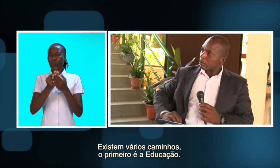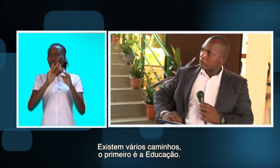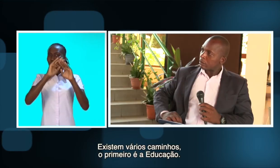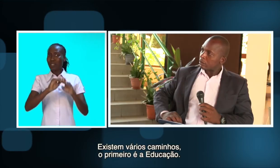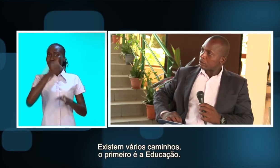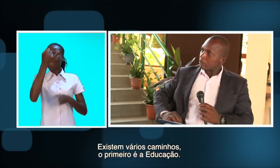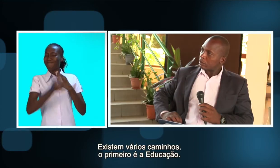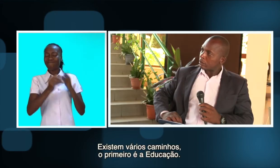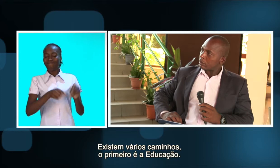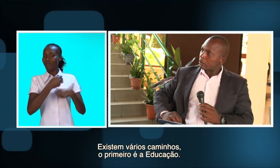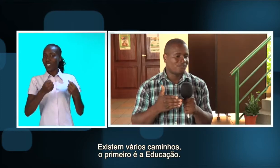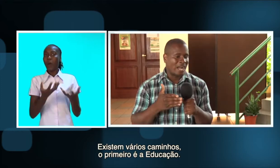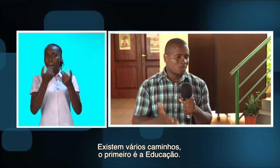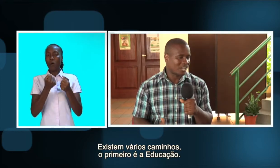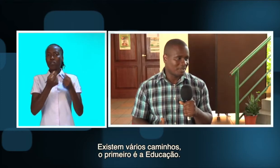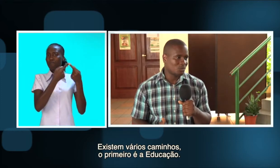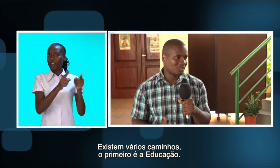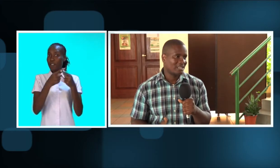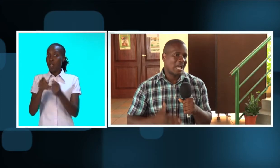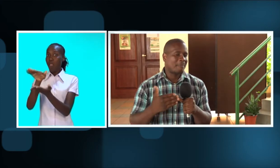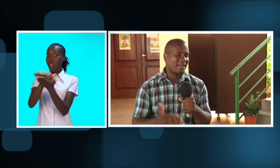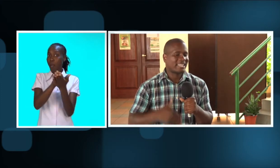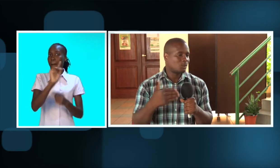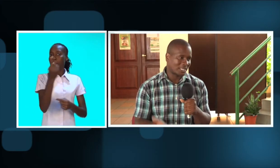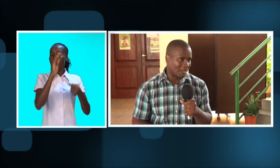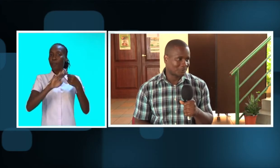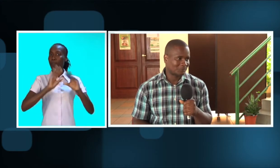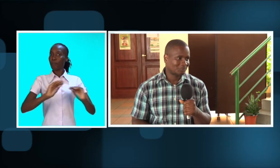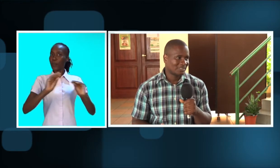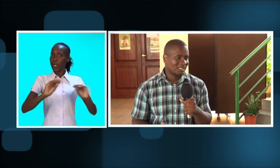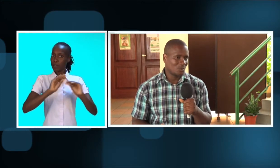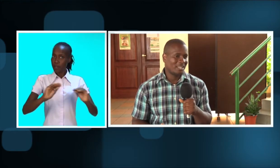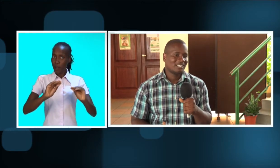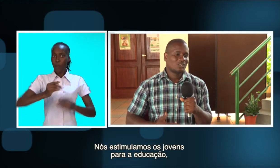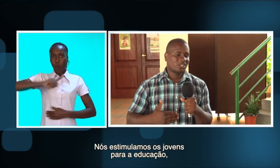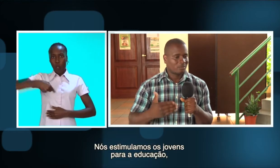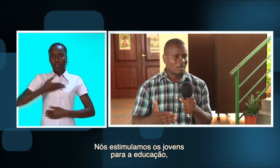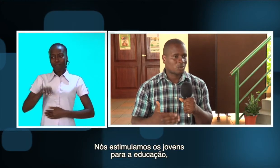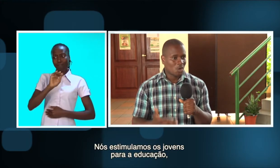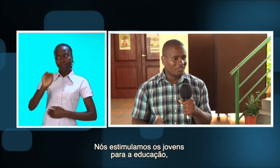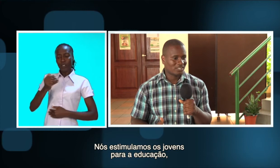vários caminhos. A primeira é a educação. Não é? Nós estimulamos os jovens